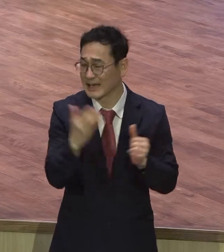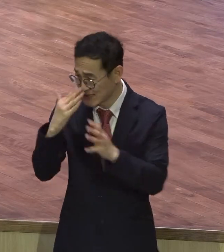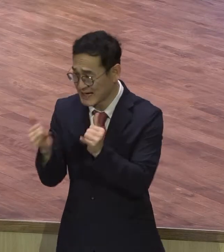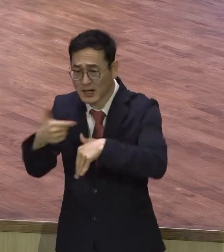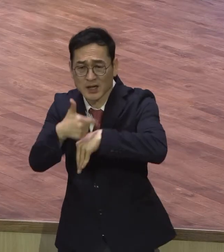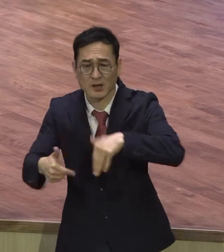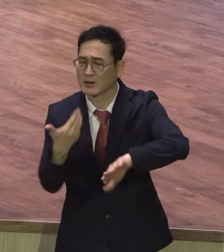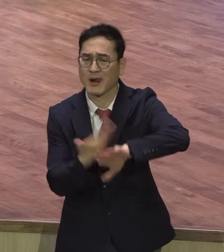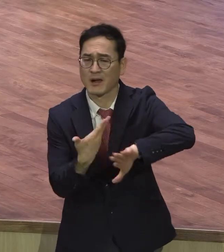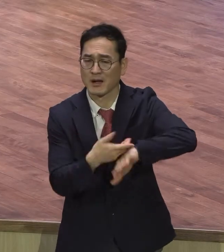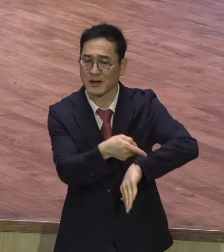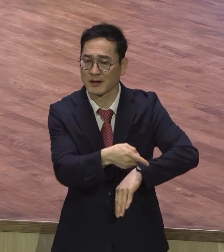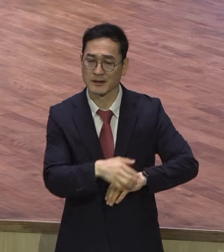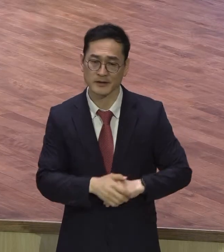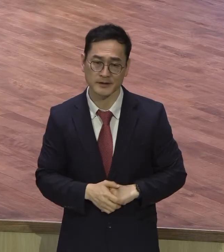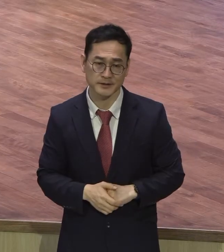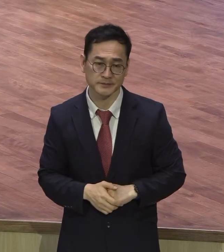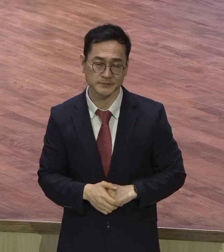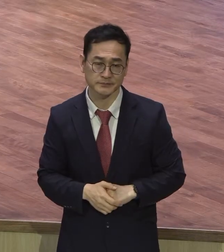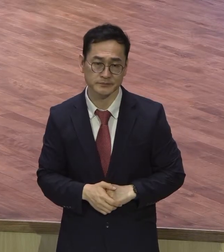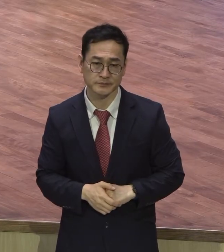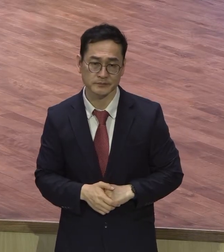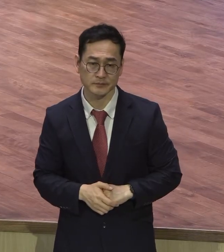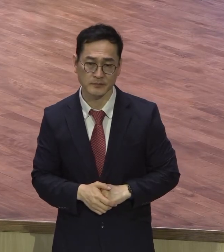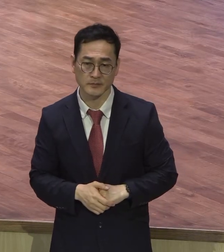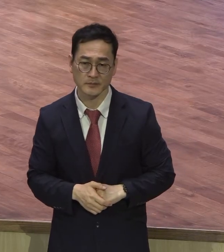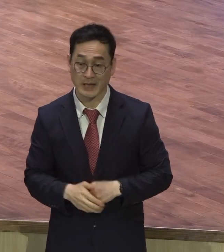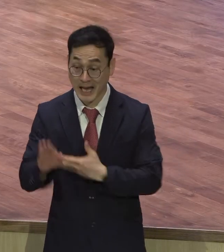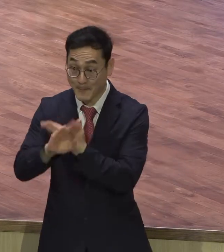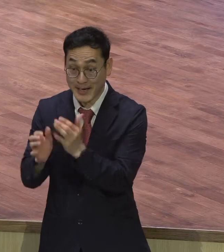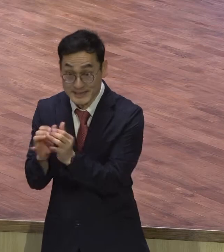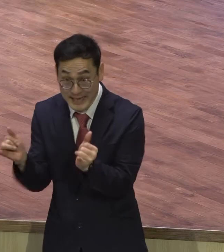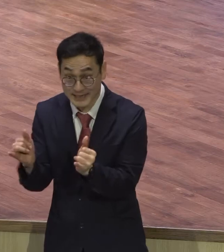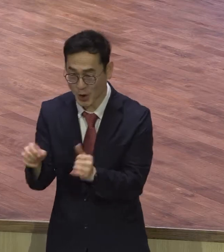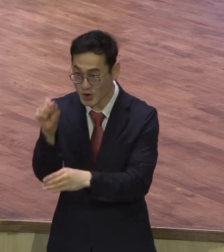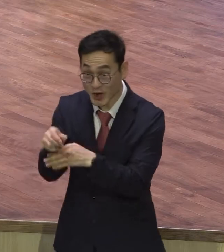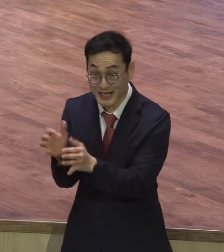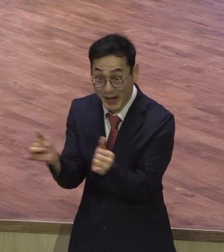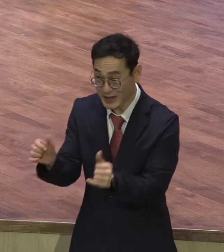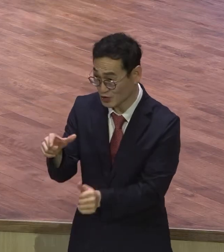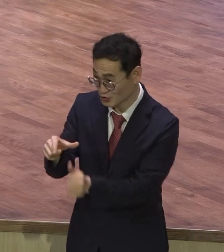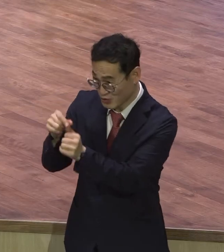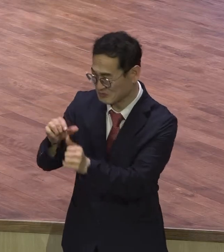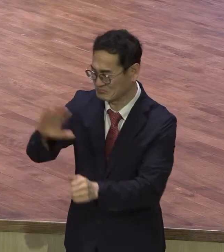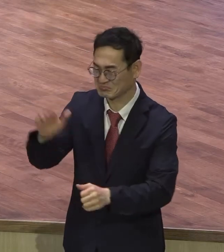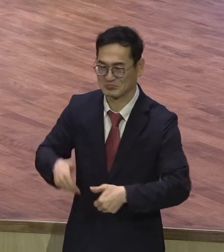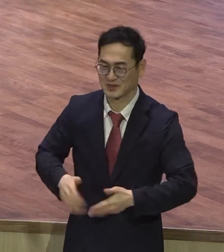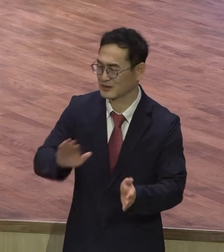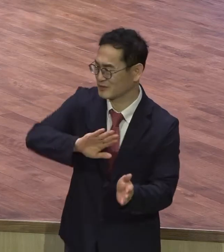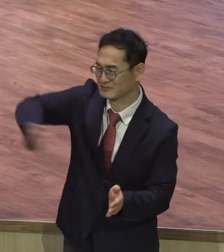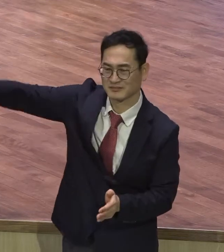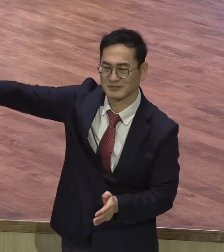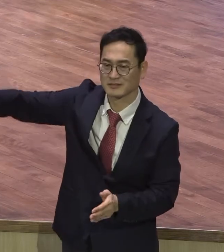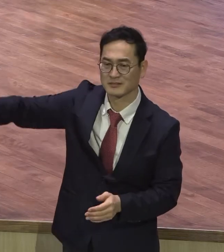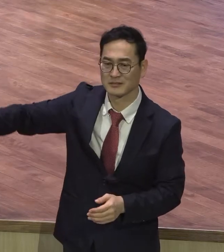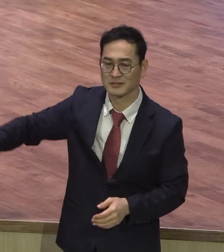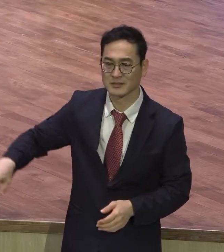사실은 그 당시 바르셔스의관들은 구원에 재배된 사람이에요. 그런데 이 사람이 최고의 믿음을 가졌다.